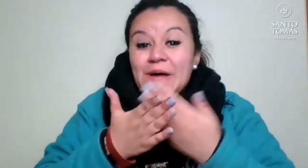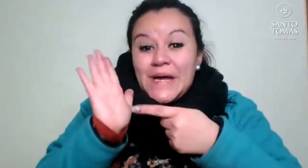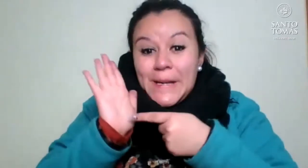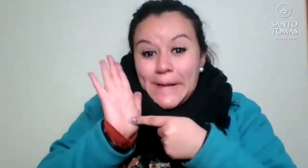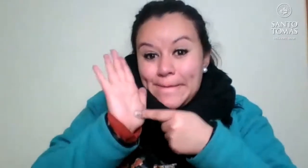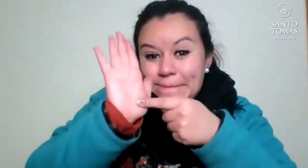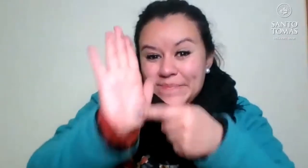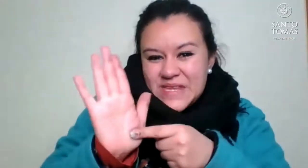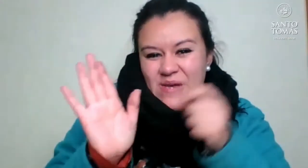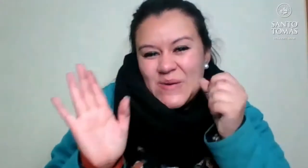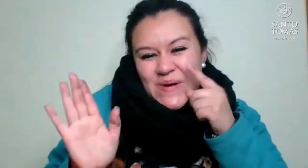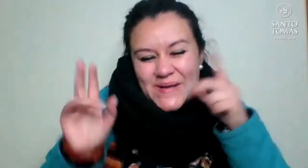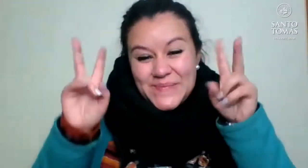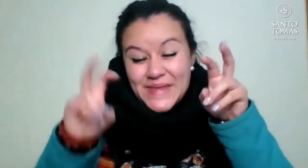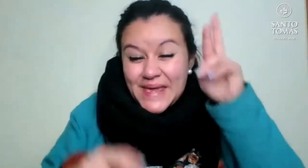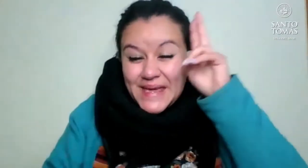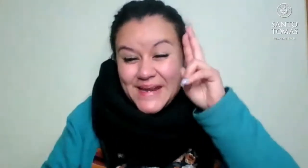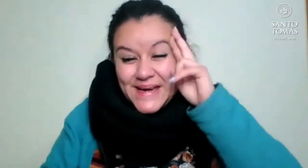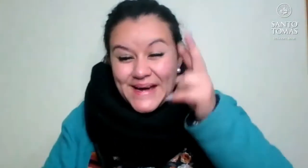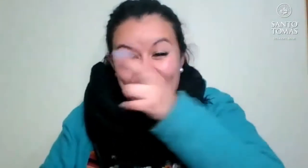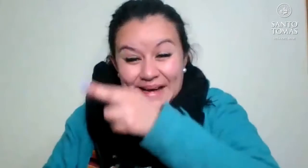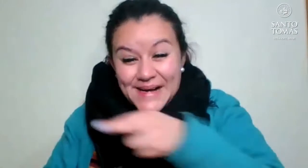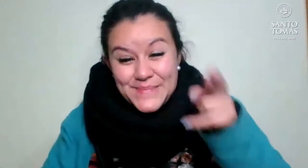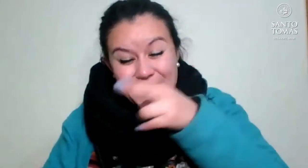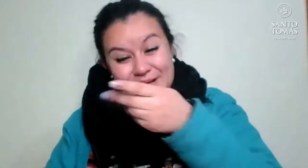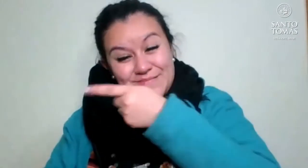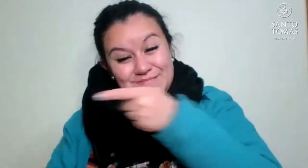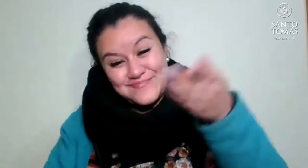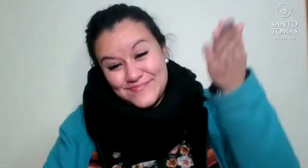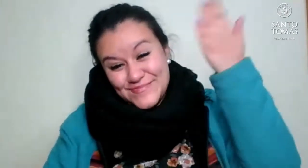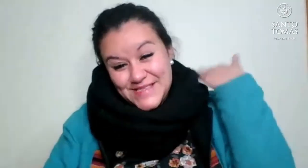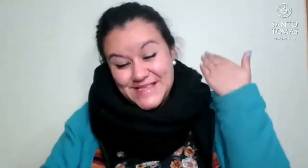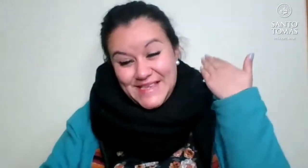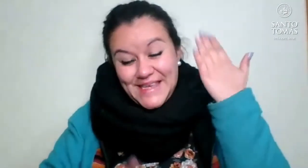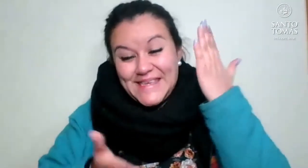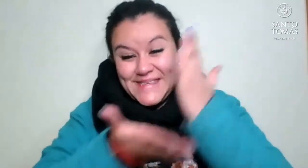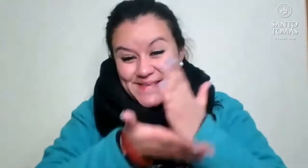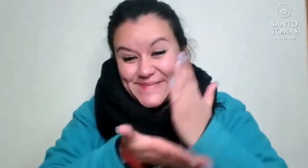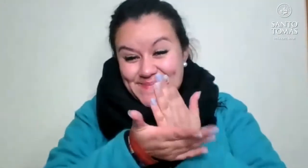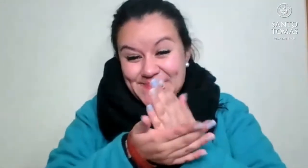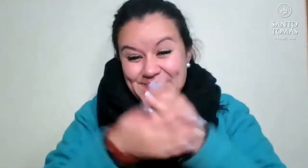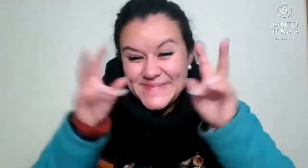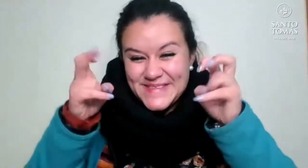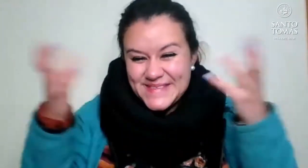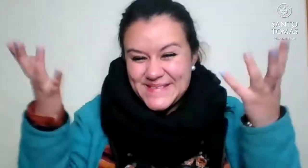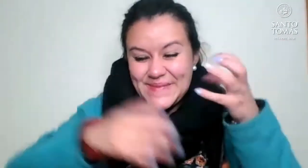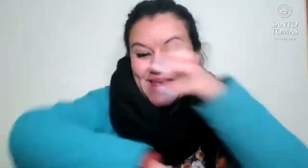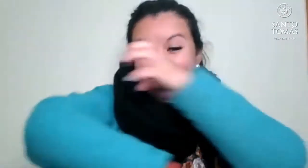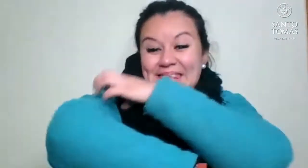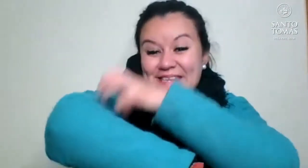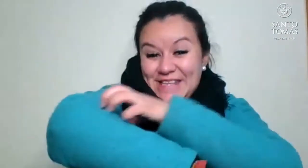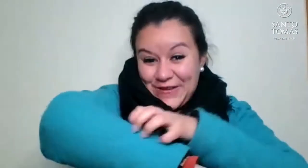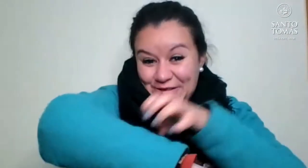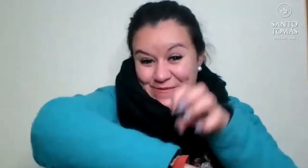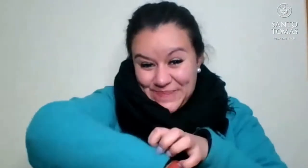tipo de frío y para comenzar la clase vamos a empezar haciendo un repaso de la clase anterior que fueron las regiones de